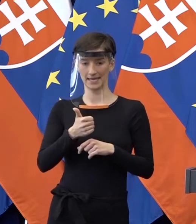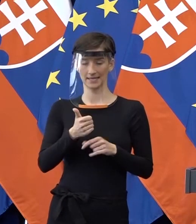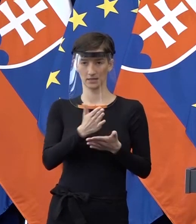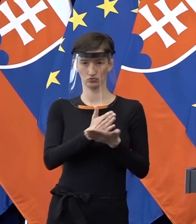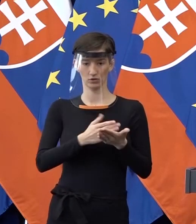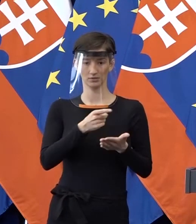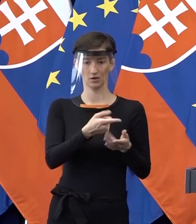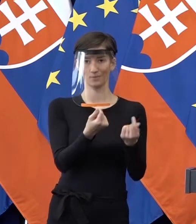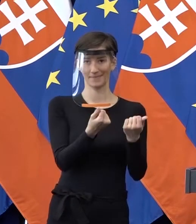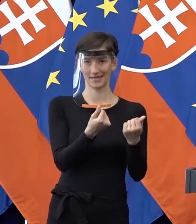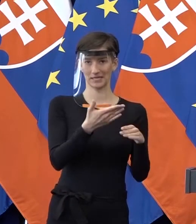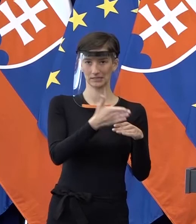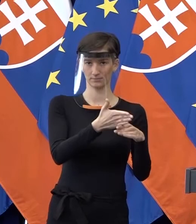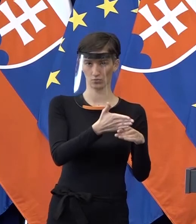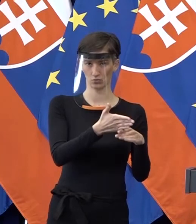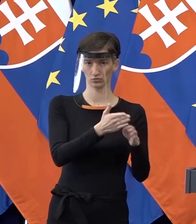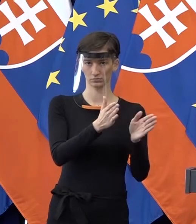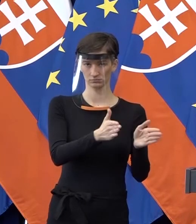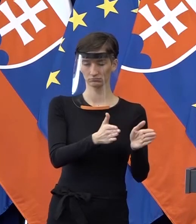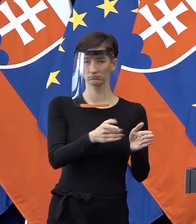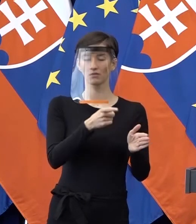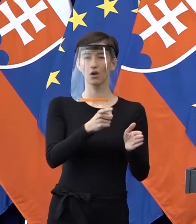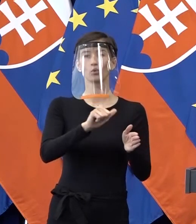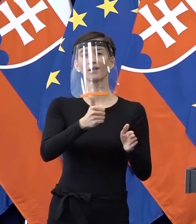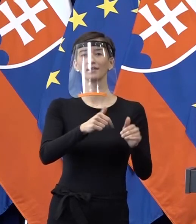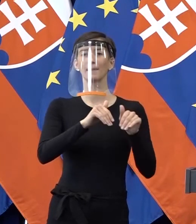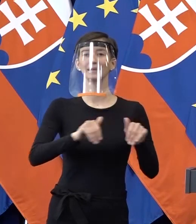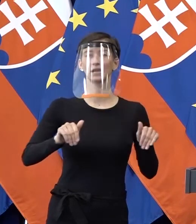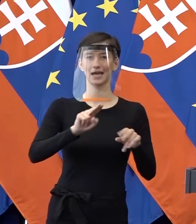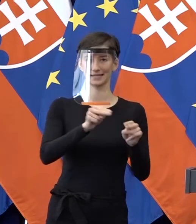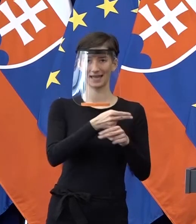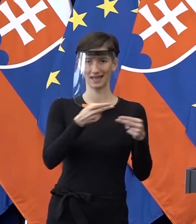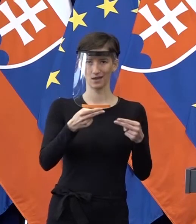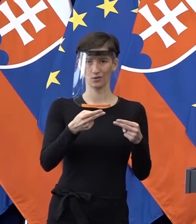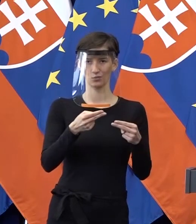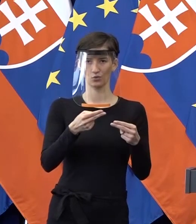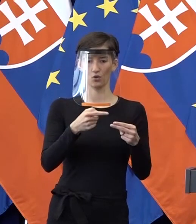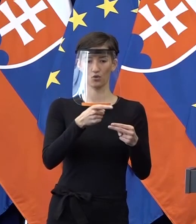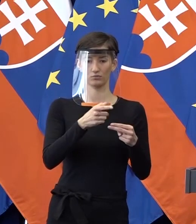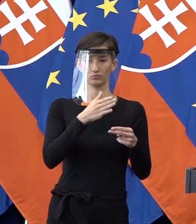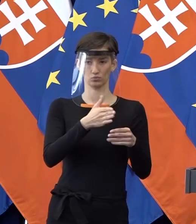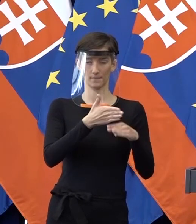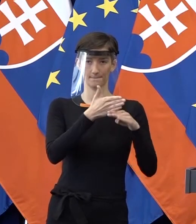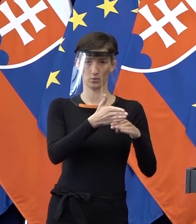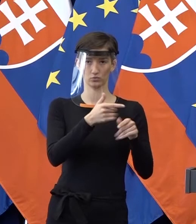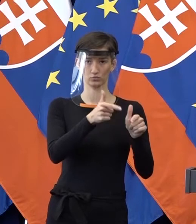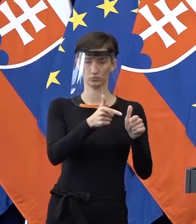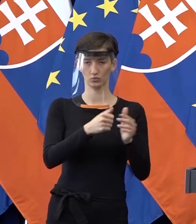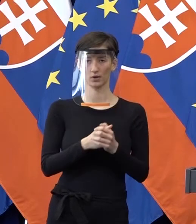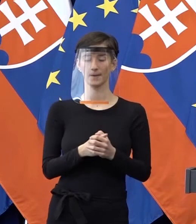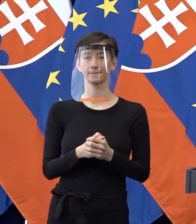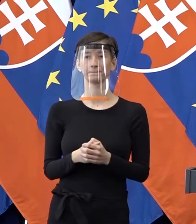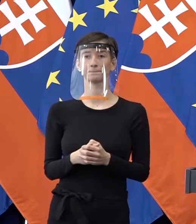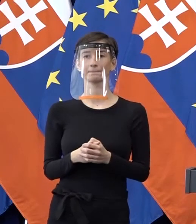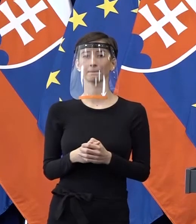znamená, že to, čo my sme povedali, že miliardu eur priamo pomôžeme zamestnávacom alebo teda ich zamestnávateľom, aby ich neprepustili.